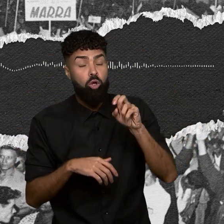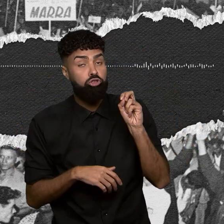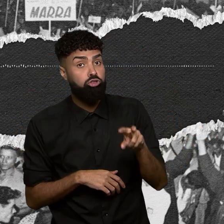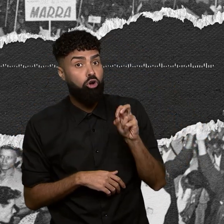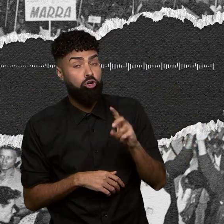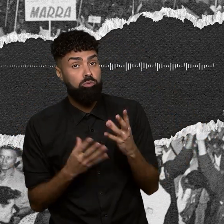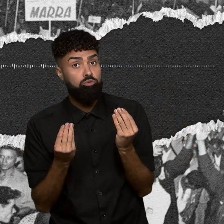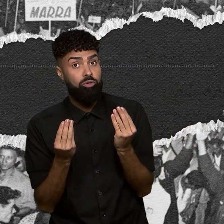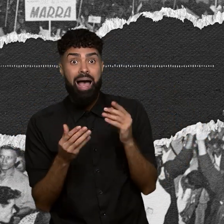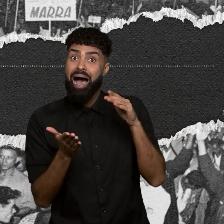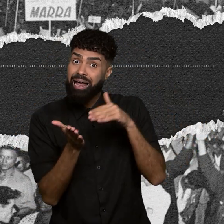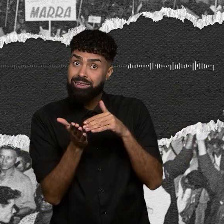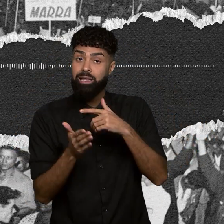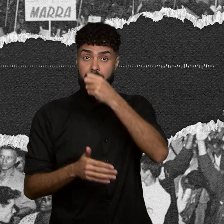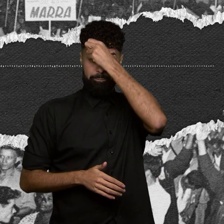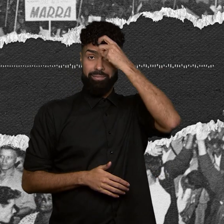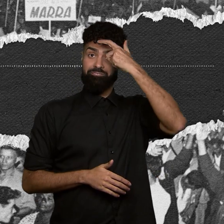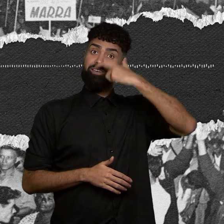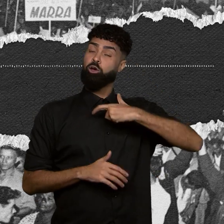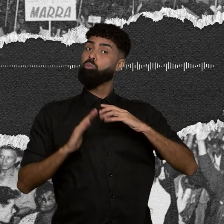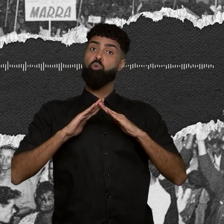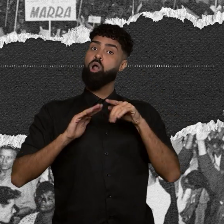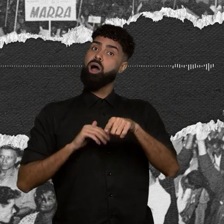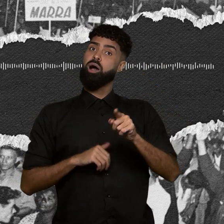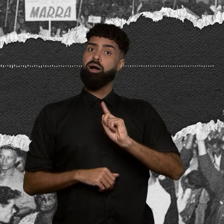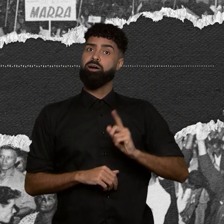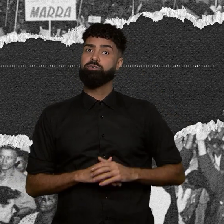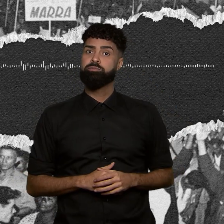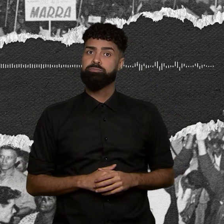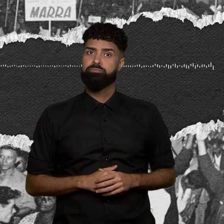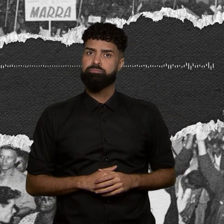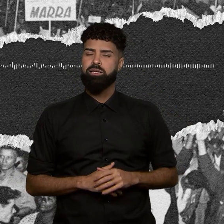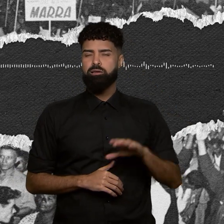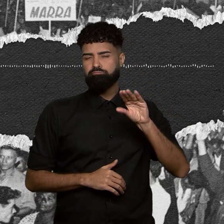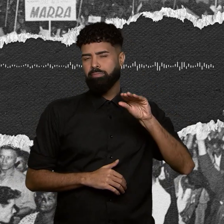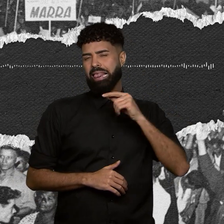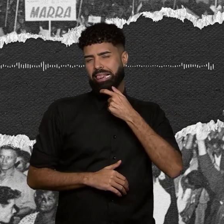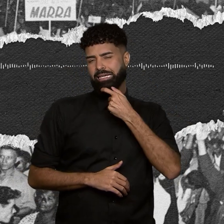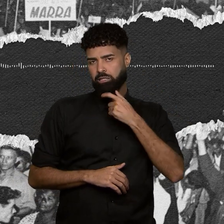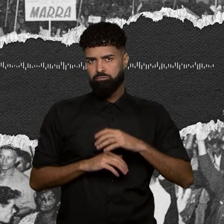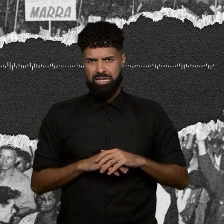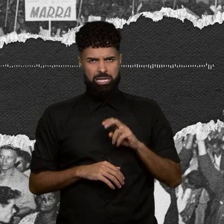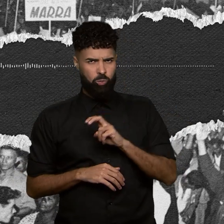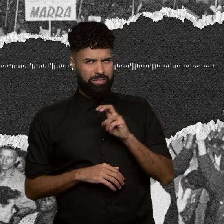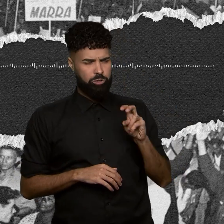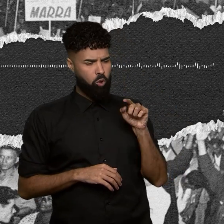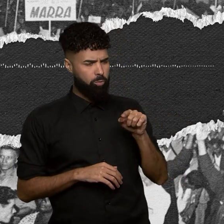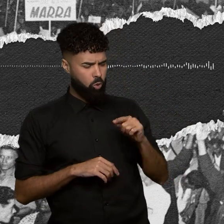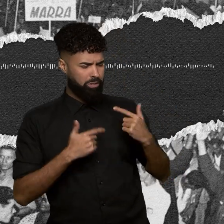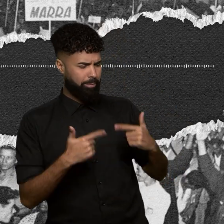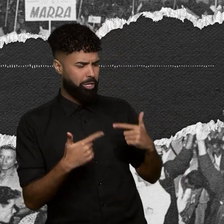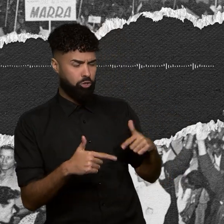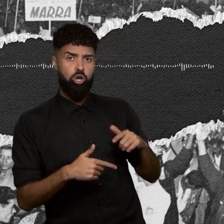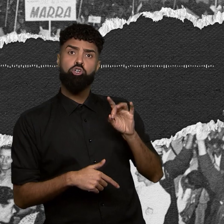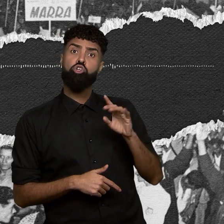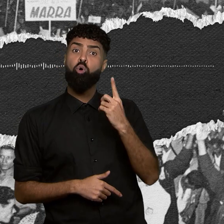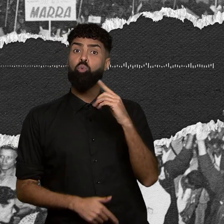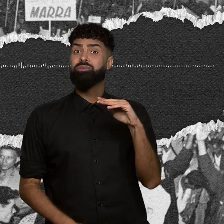prefeito morava lá. Dos 55 mil trabalhadores apenas um terço mora em Cubatão